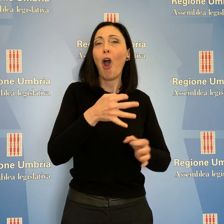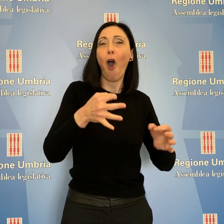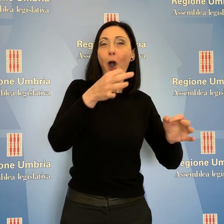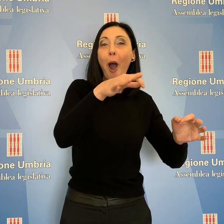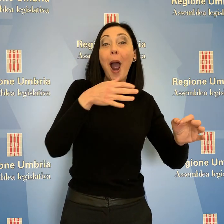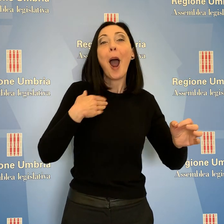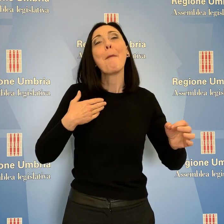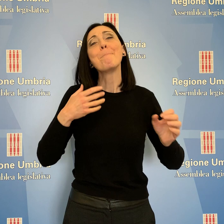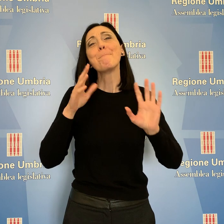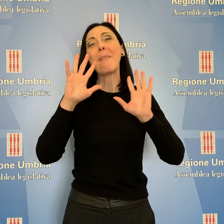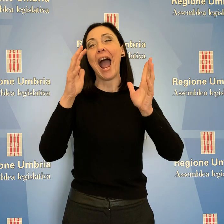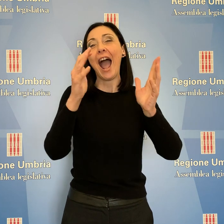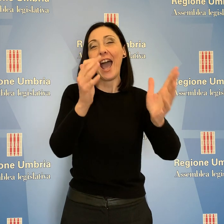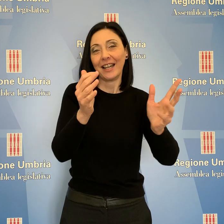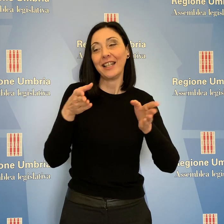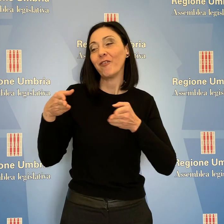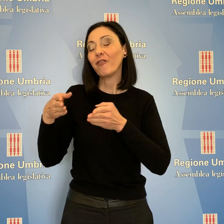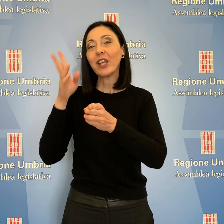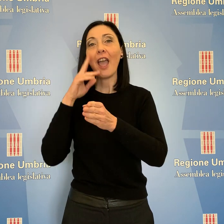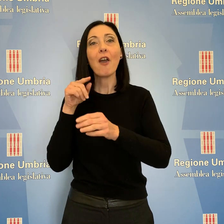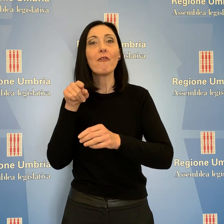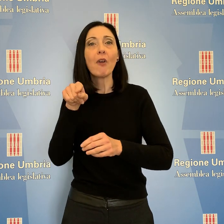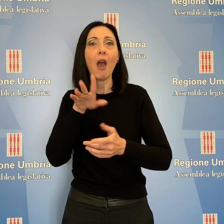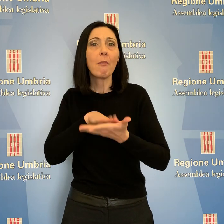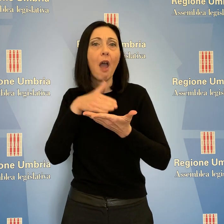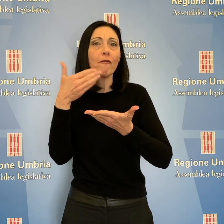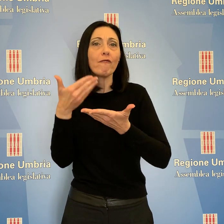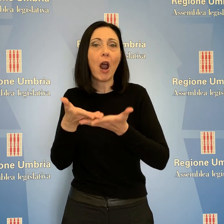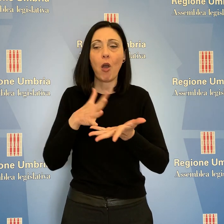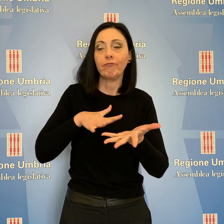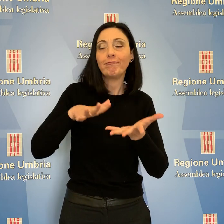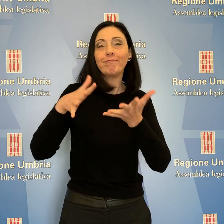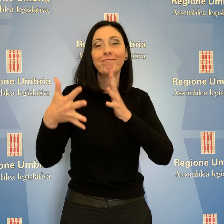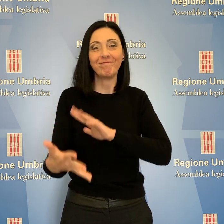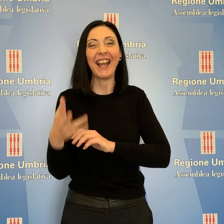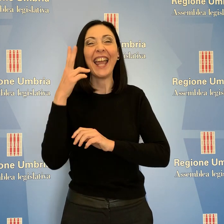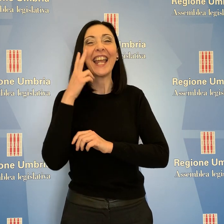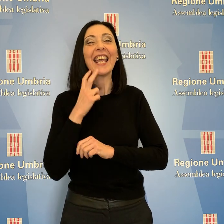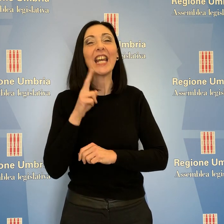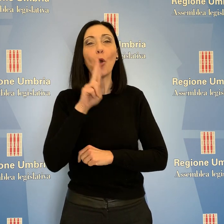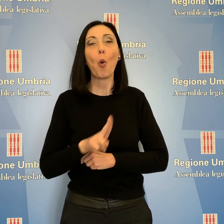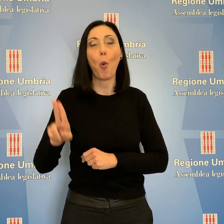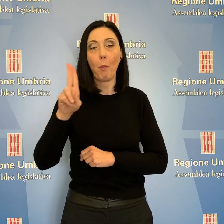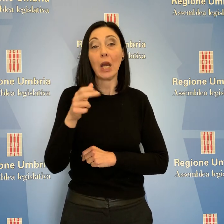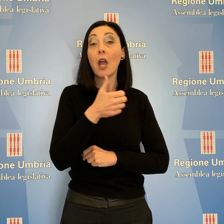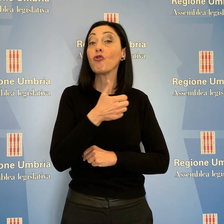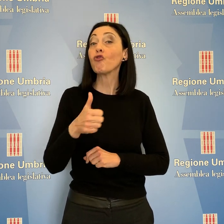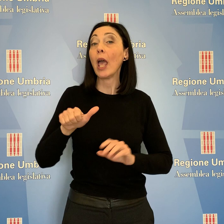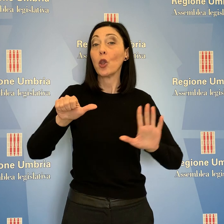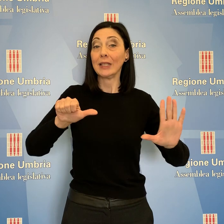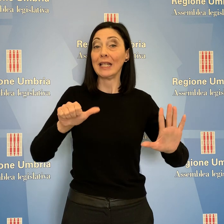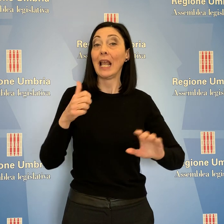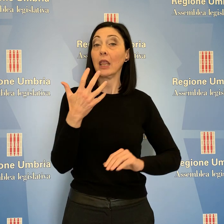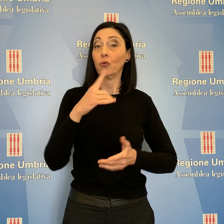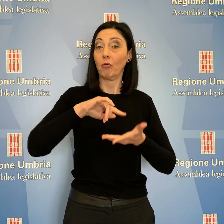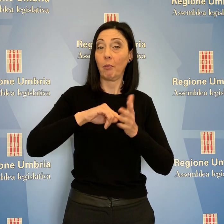parchi e vie del verde, per valorizzare l'evoluzione green dell'Umbria con 165 milioni di euro. Per la